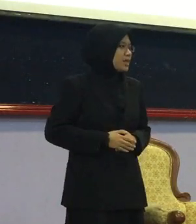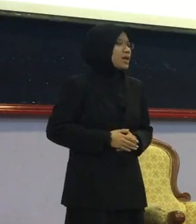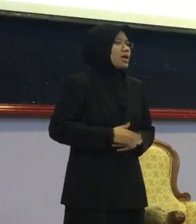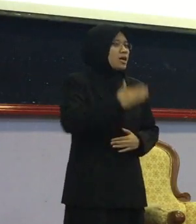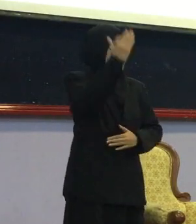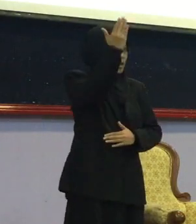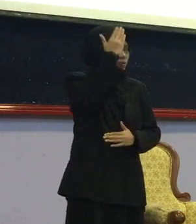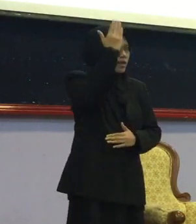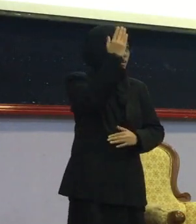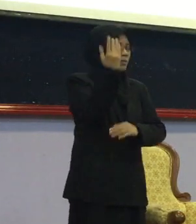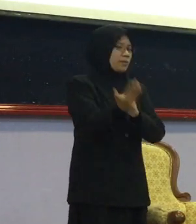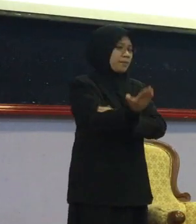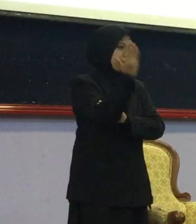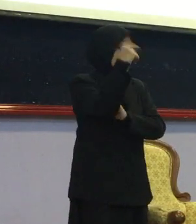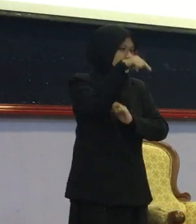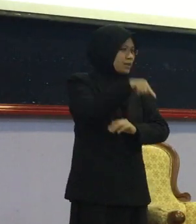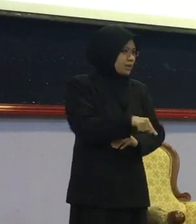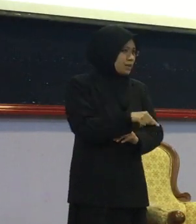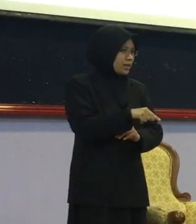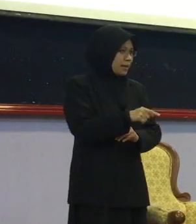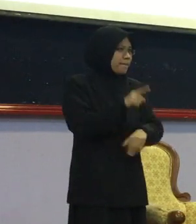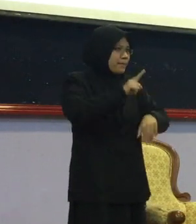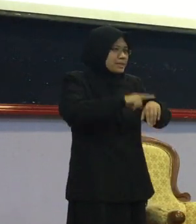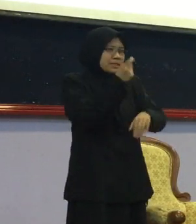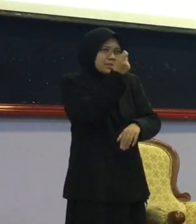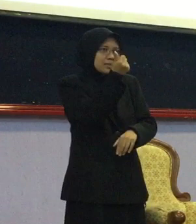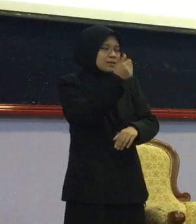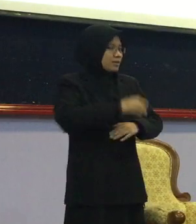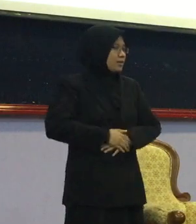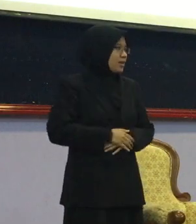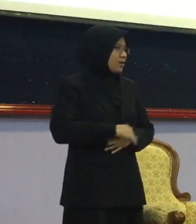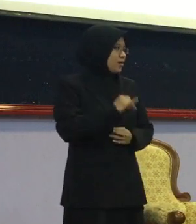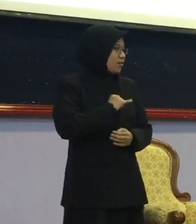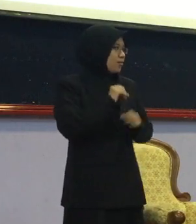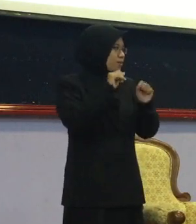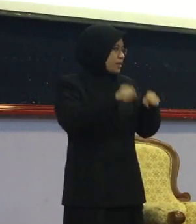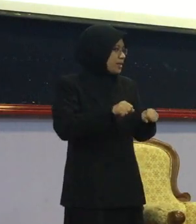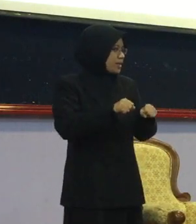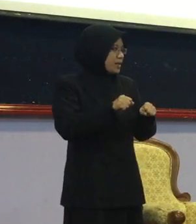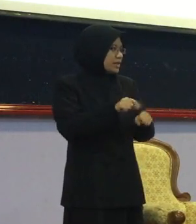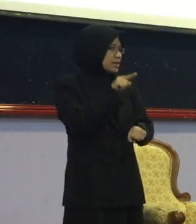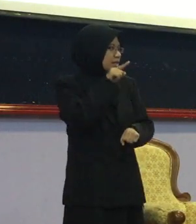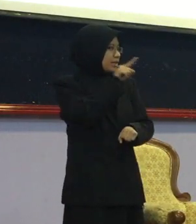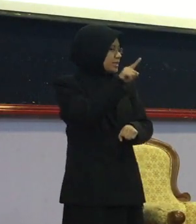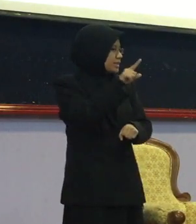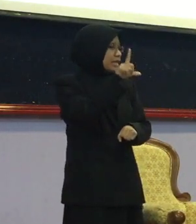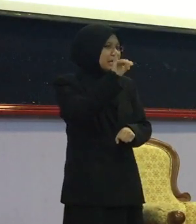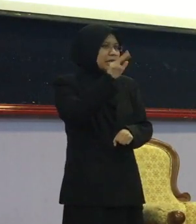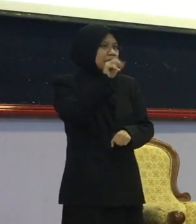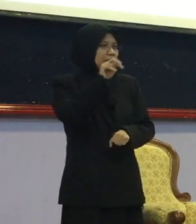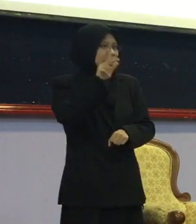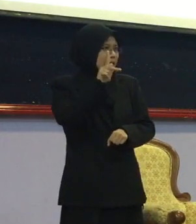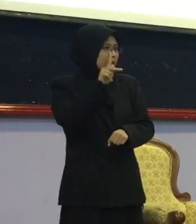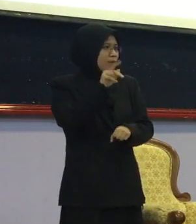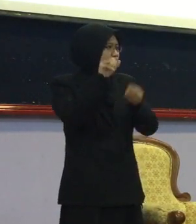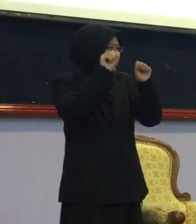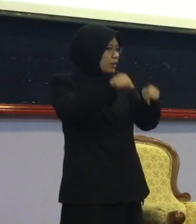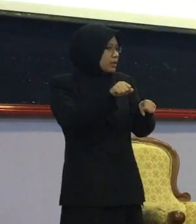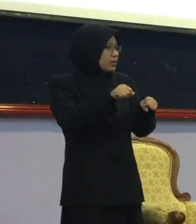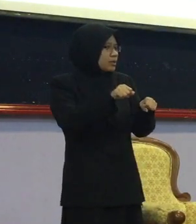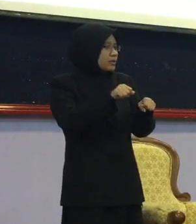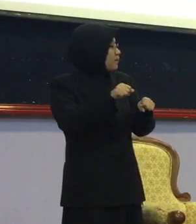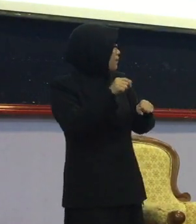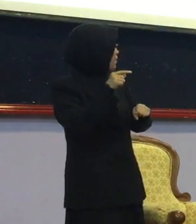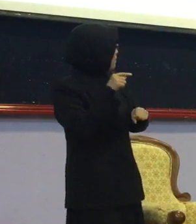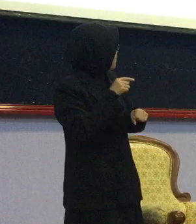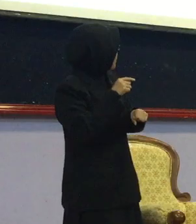Alhamdulillah pada pagi ini Sebab kena masa yang singkat Sebenarnya kalau boleh nak buka link itu Bolehkah? Klik link itu